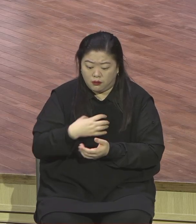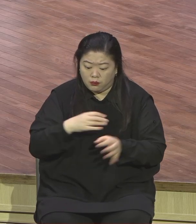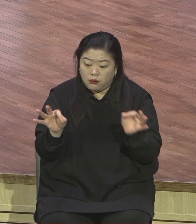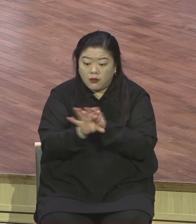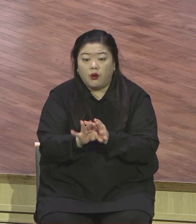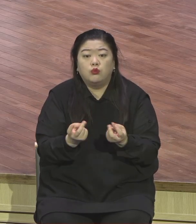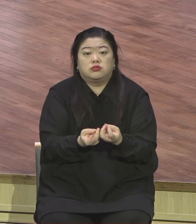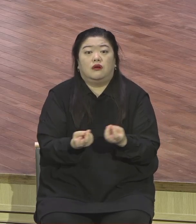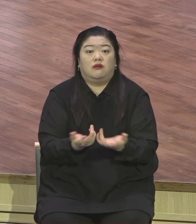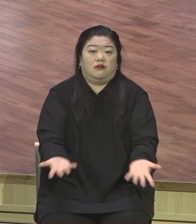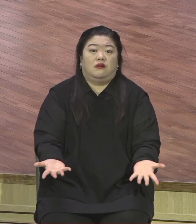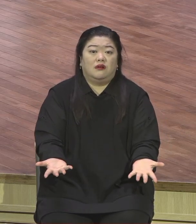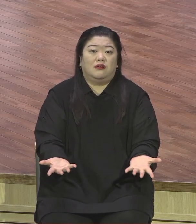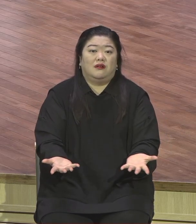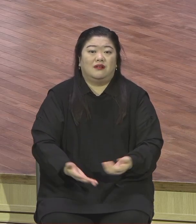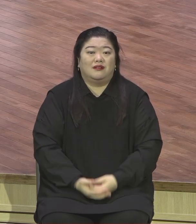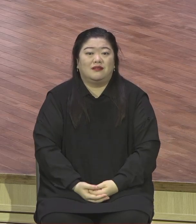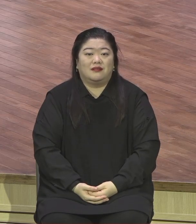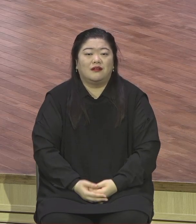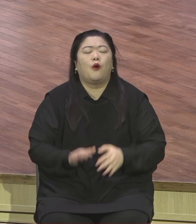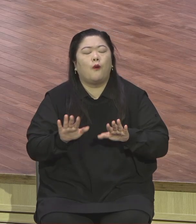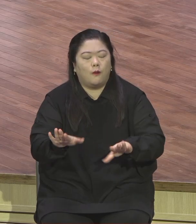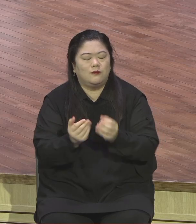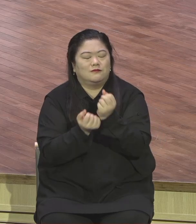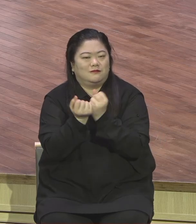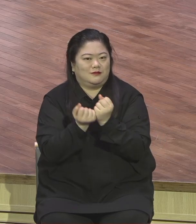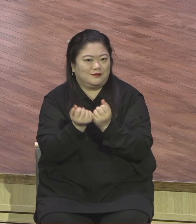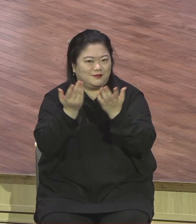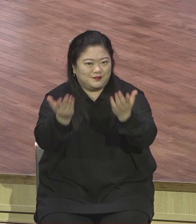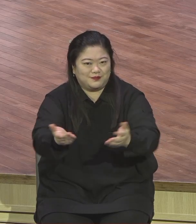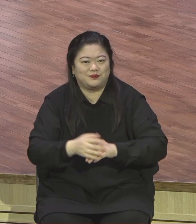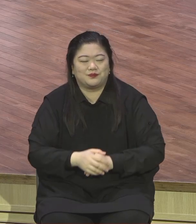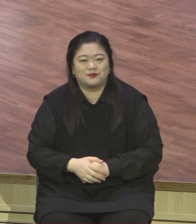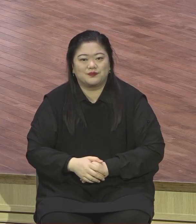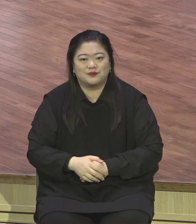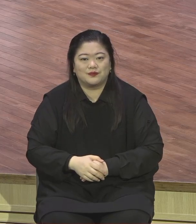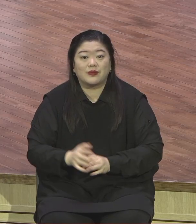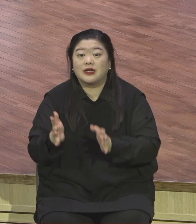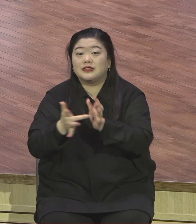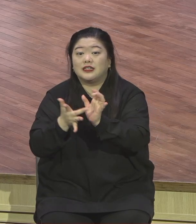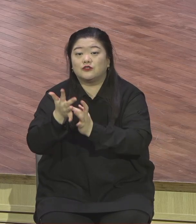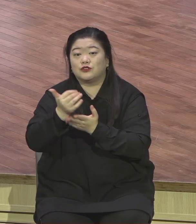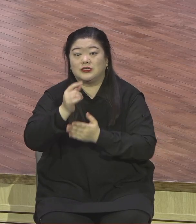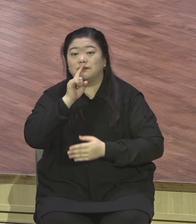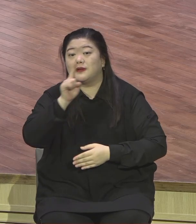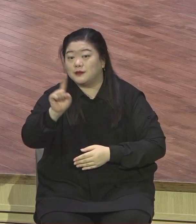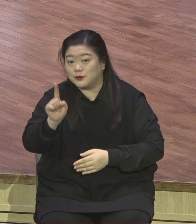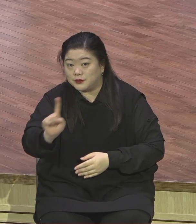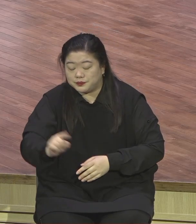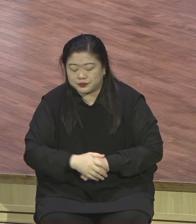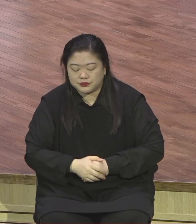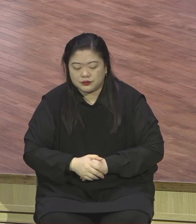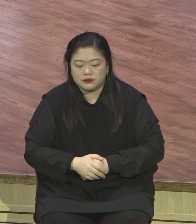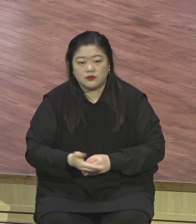오늘 본문 말씀을 통해서 예수님께서 우리에게 수고하고 무거운 짐을 다